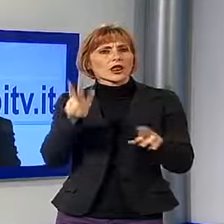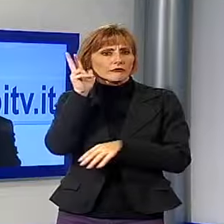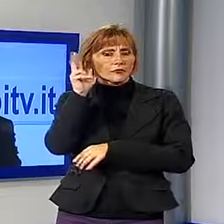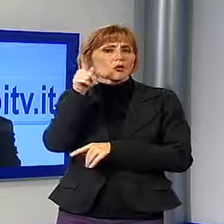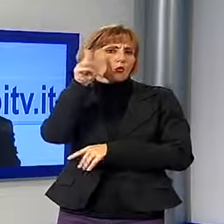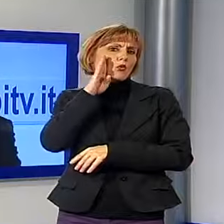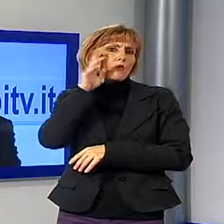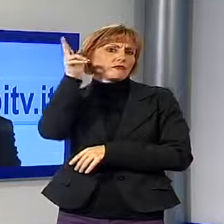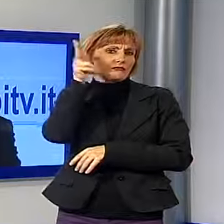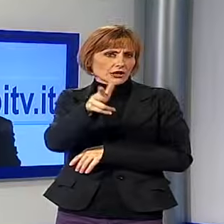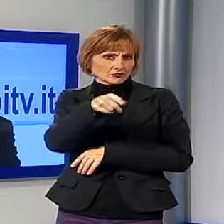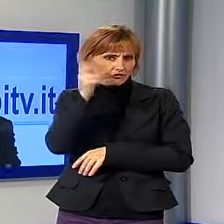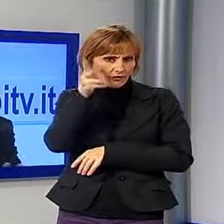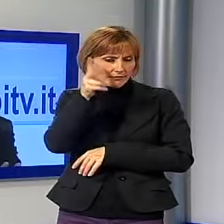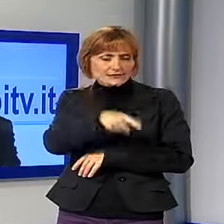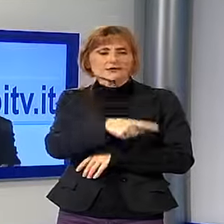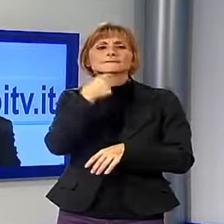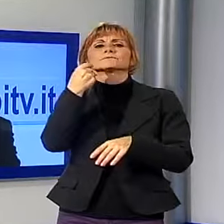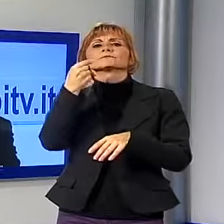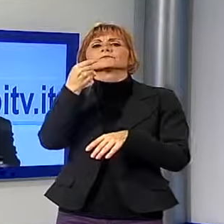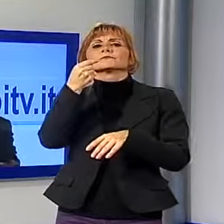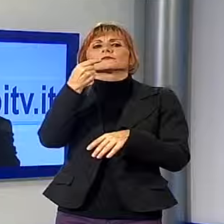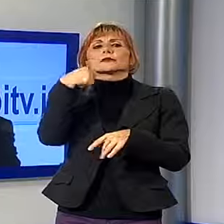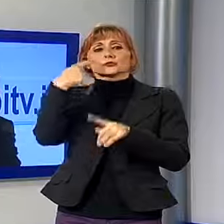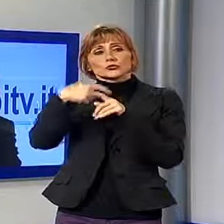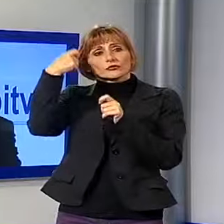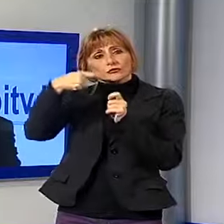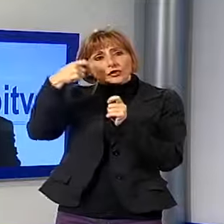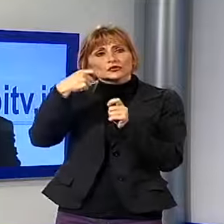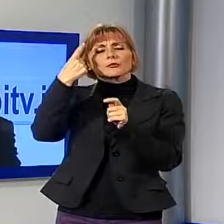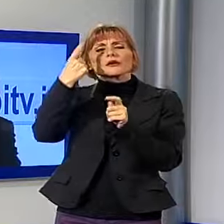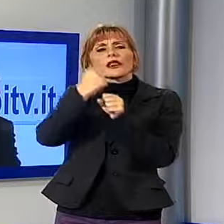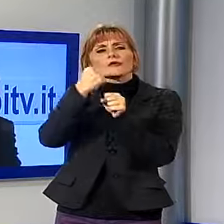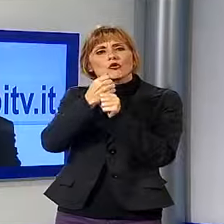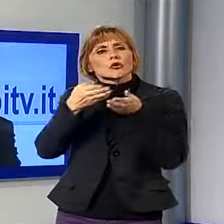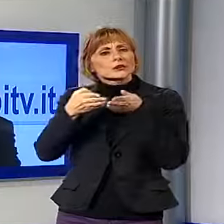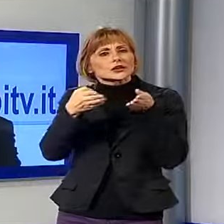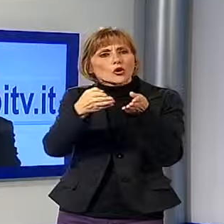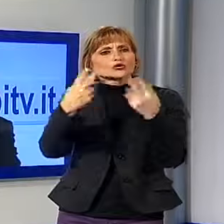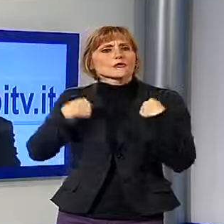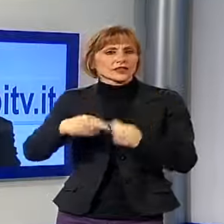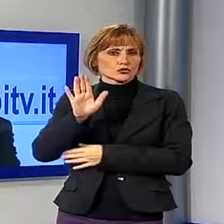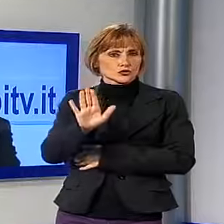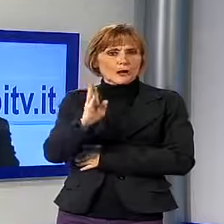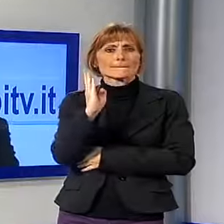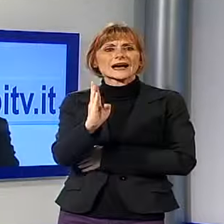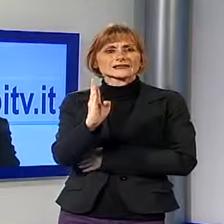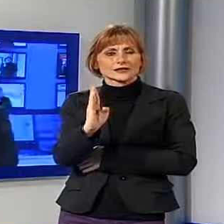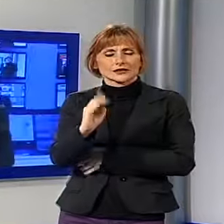commentato da Roberta Valtorta proprio un video sul lavoro e sul percorso di Gabriele Basilico. Quindi appuntamento,